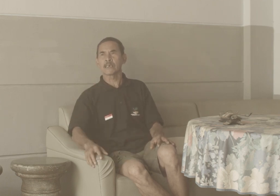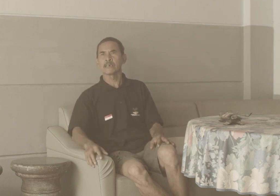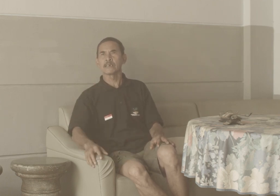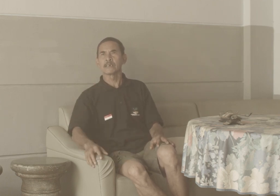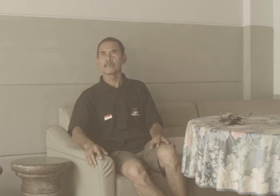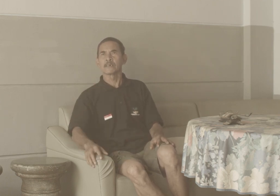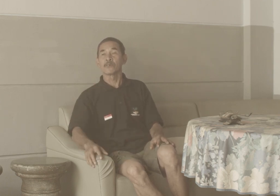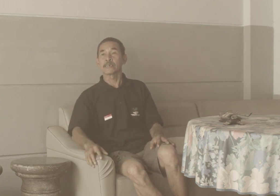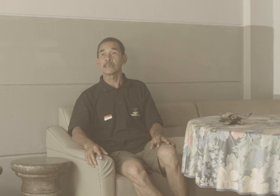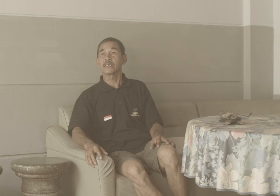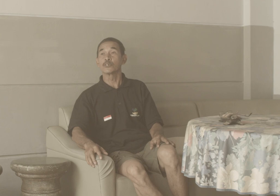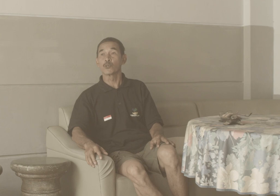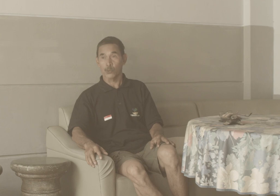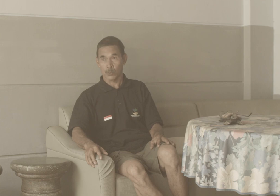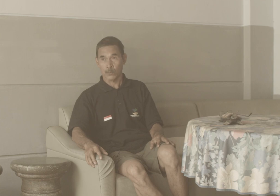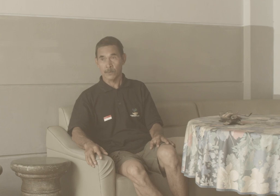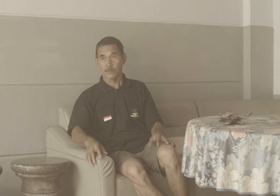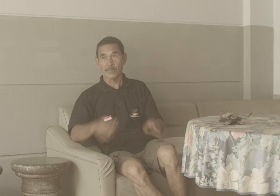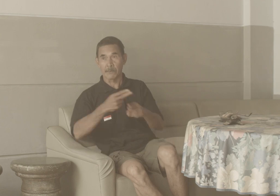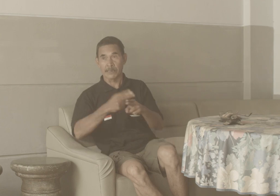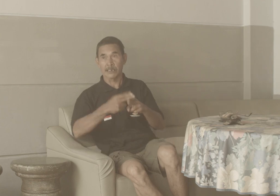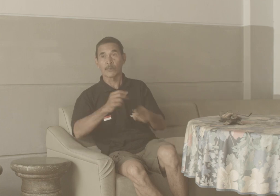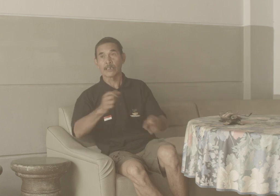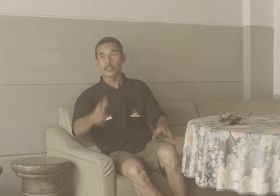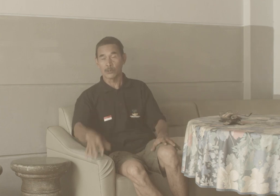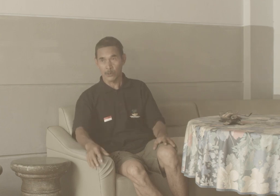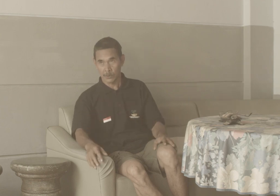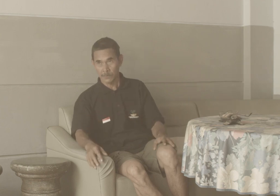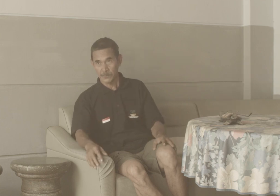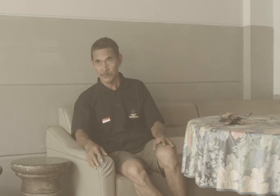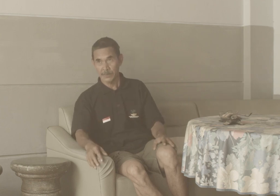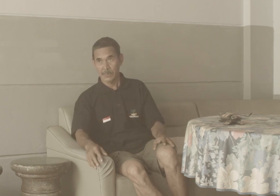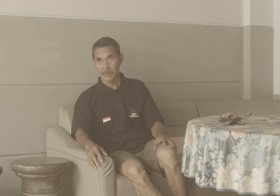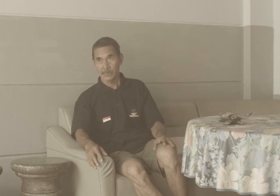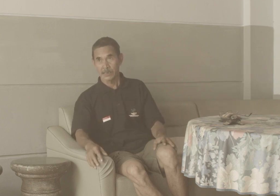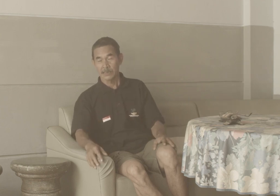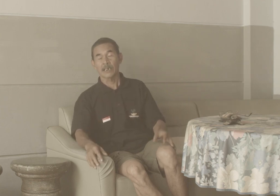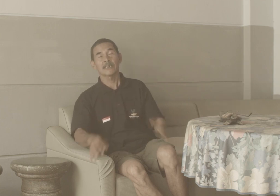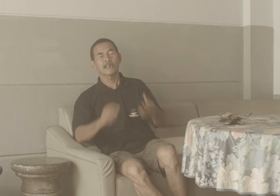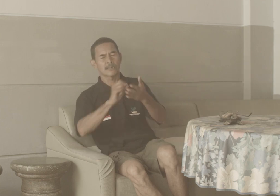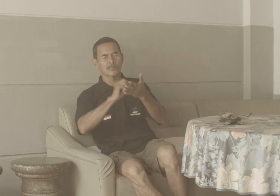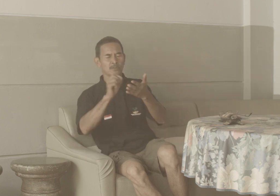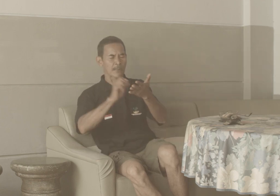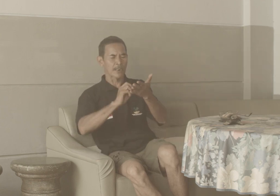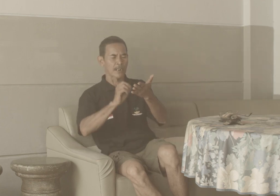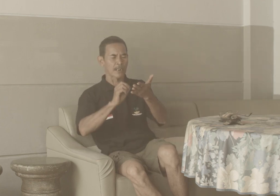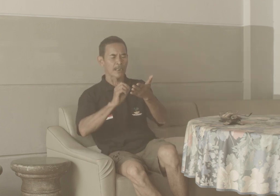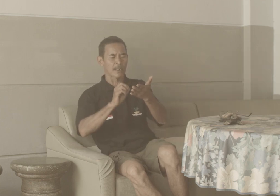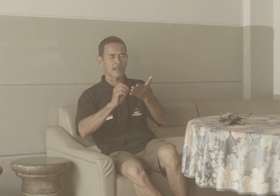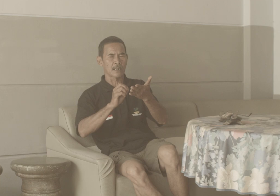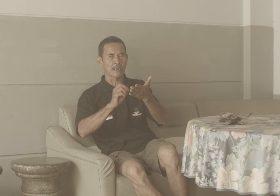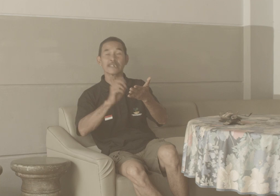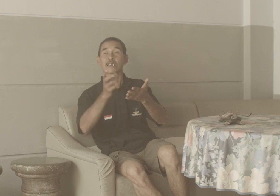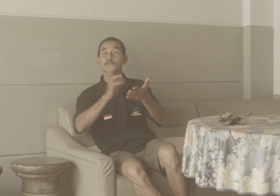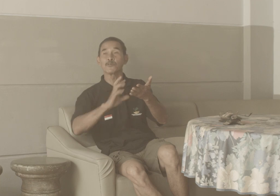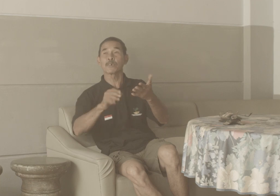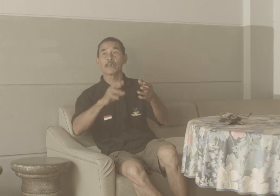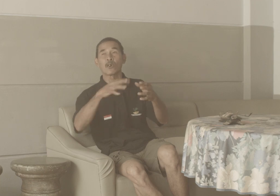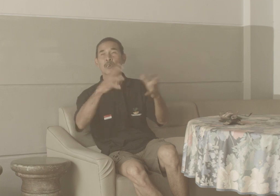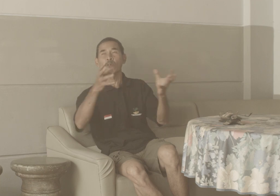Wayan Jinur Namanya itu Wayan Jinur Saya Sudah Interview kepada Orang